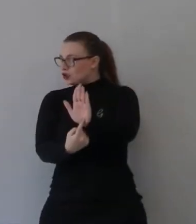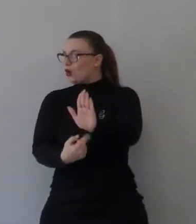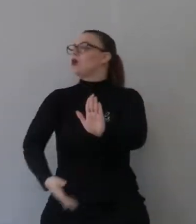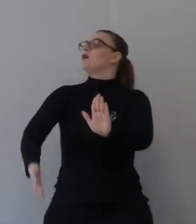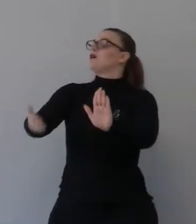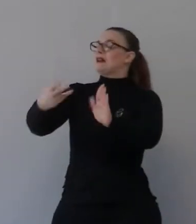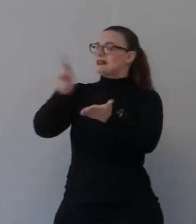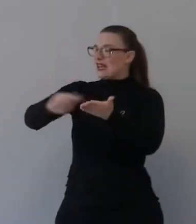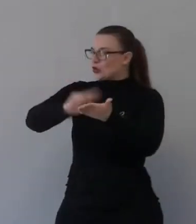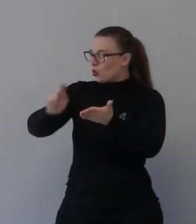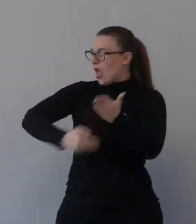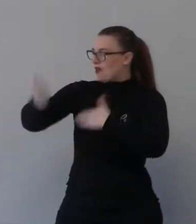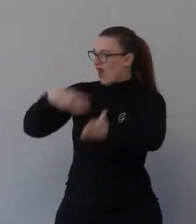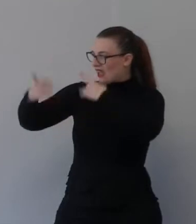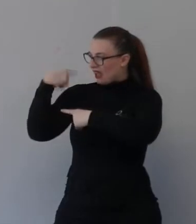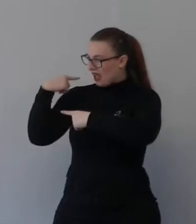Avanti.